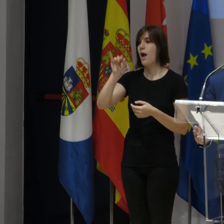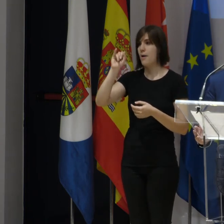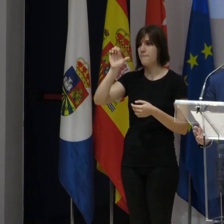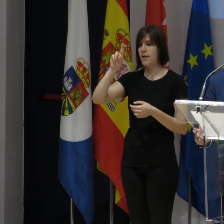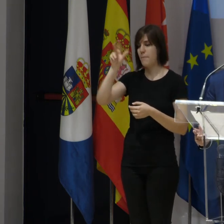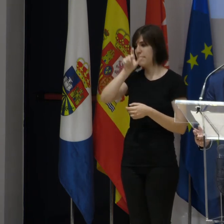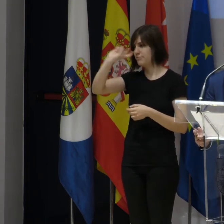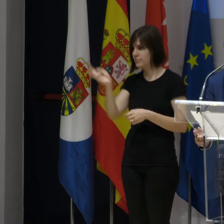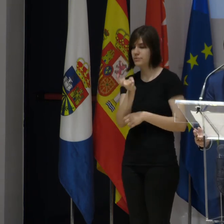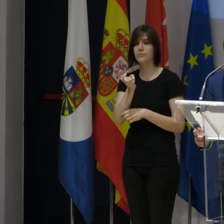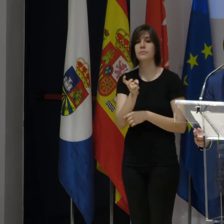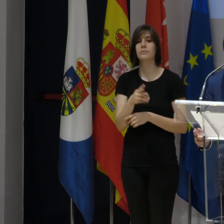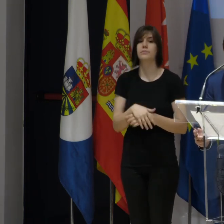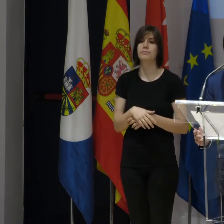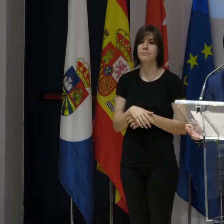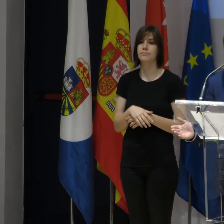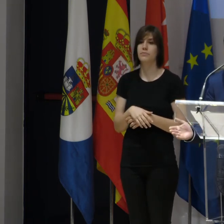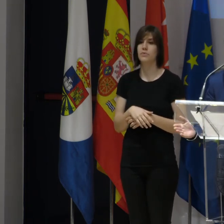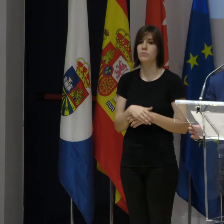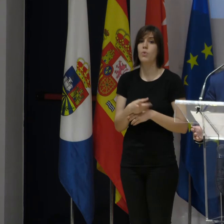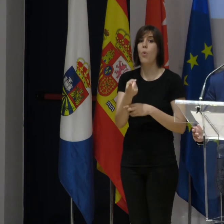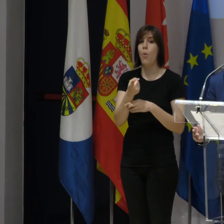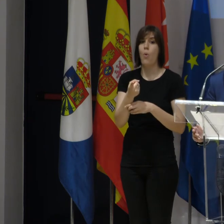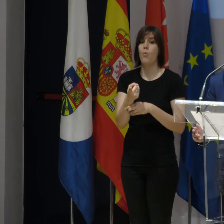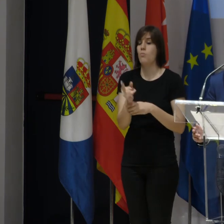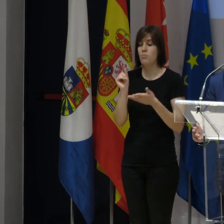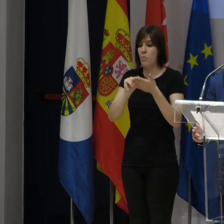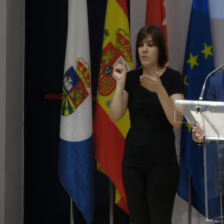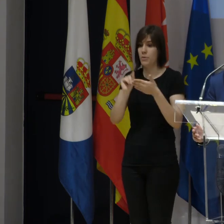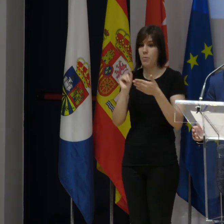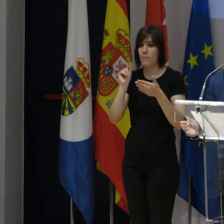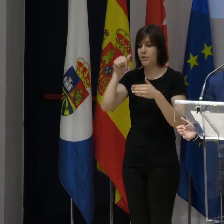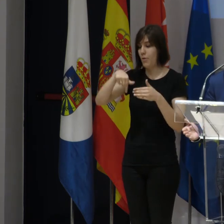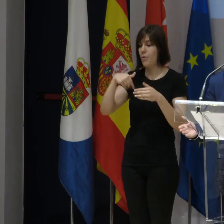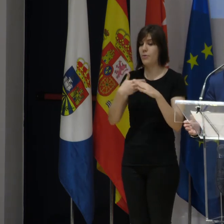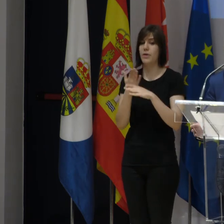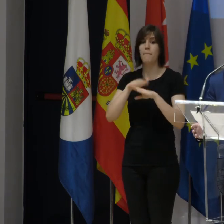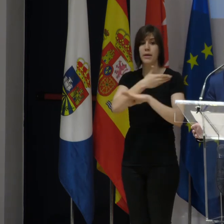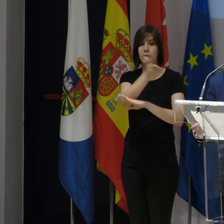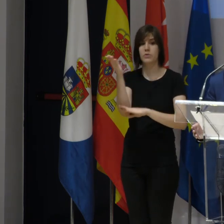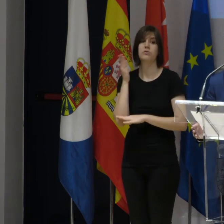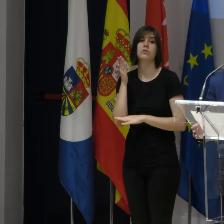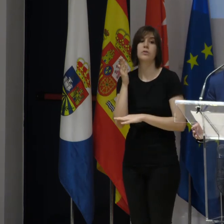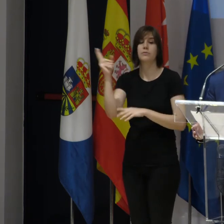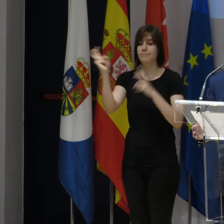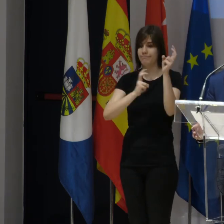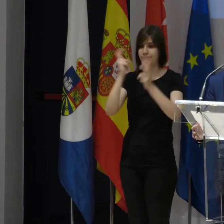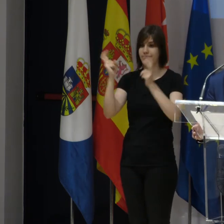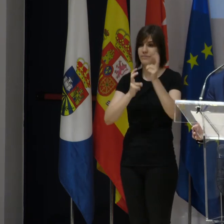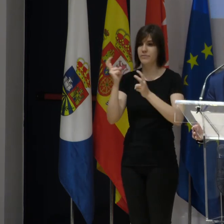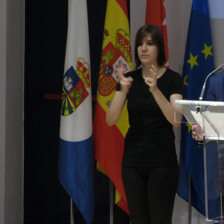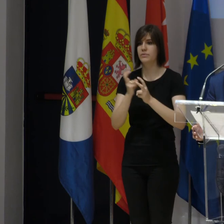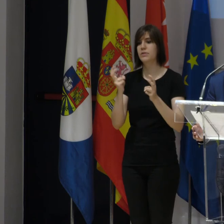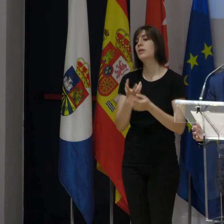a Magdalena y que, bueno, el haber hecho un hueco en este día, para vosotros también, vuestra presencia en